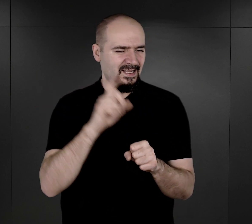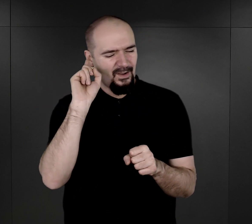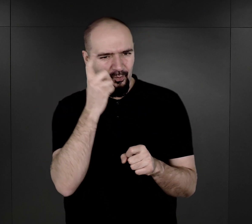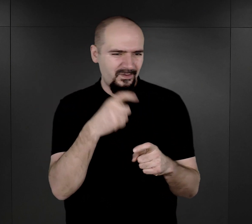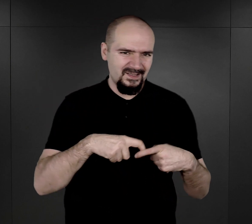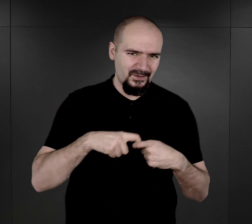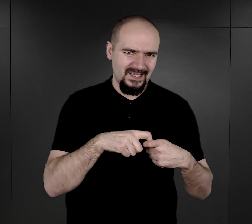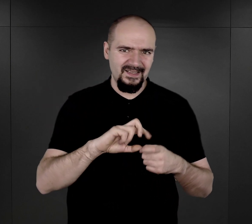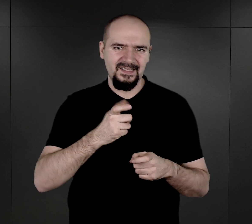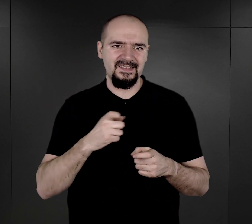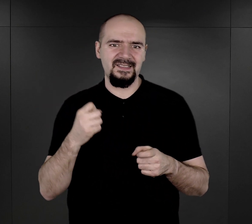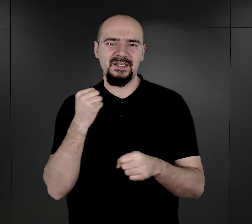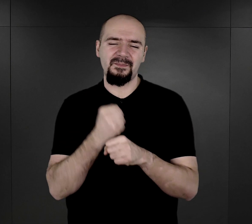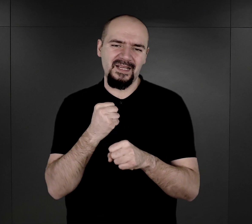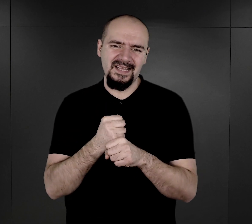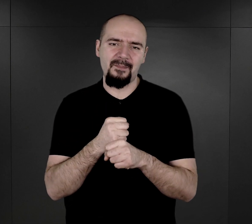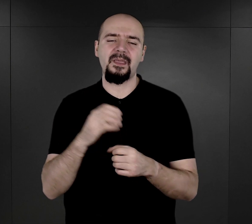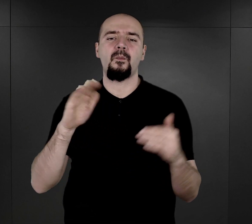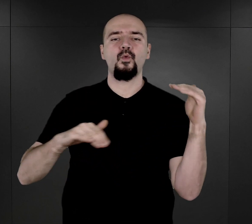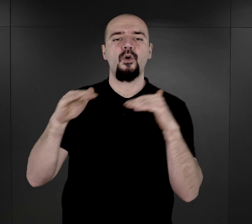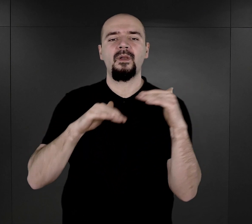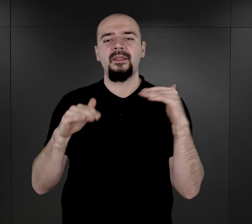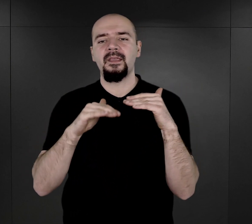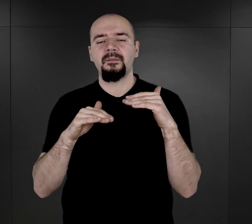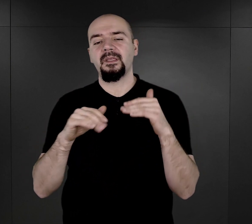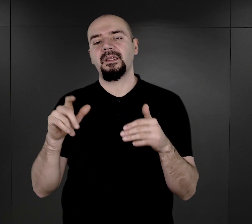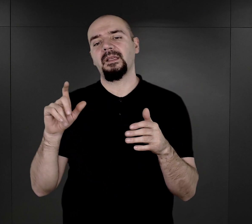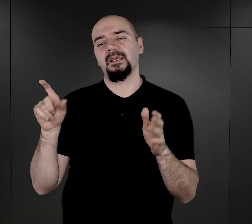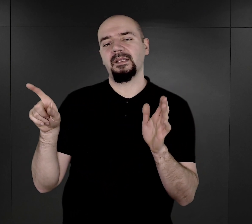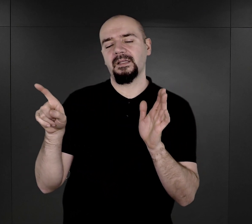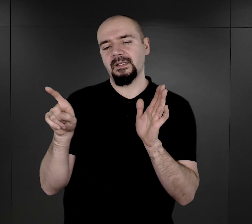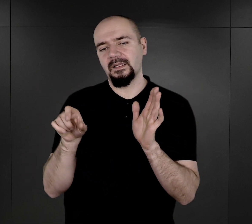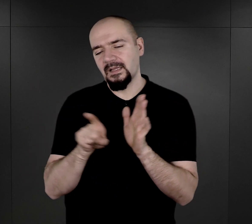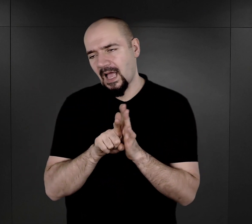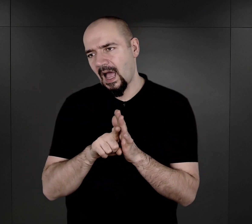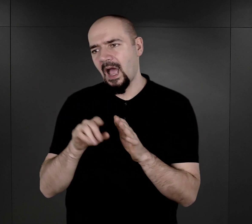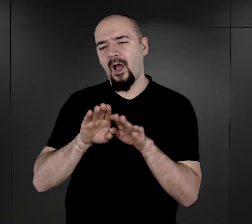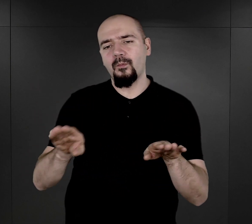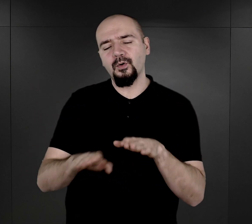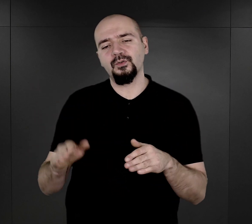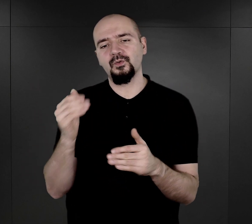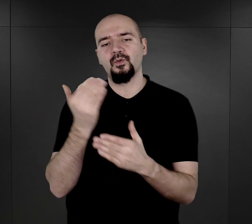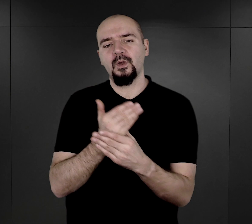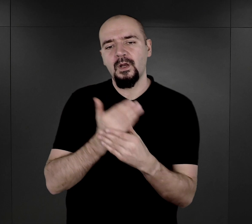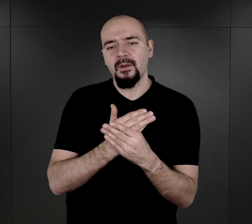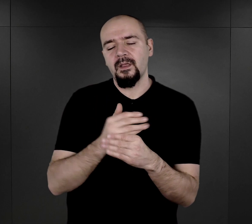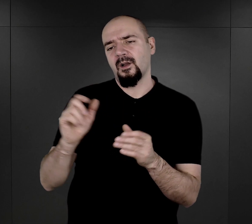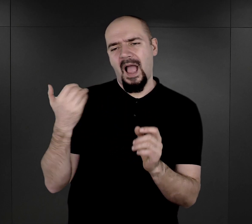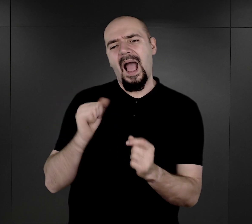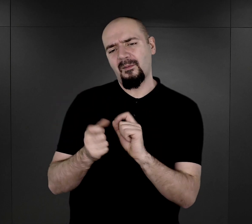wykończeniem, z pracami budowlanymi właśnie w obrębie obozu romskiego bądź w sąsiedztwie. Natomiast